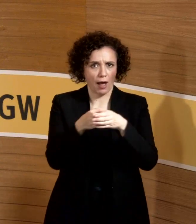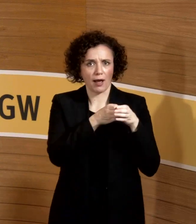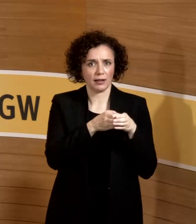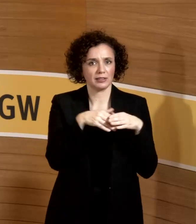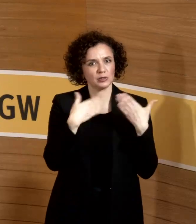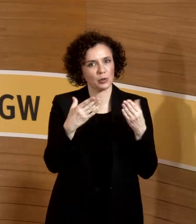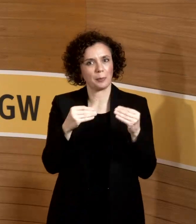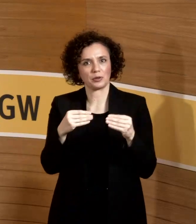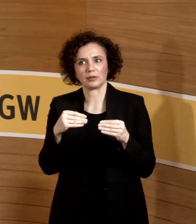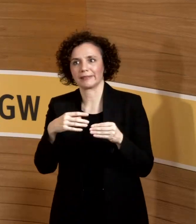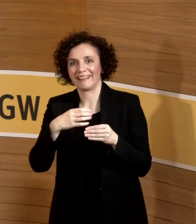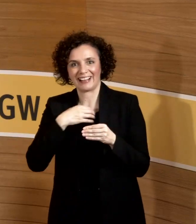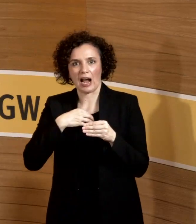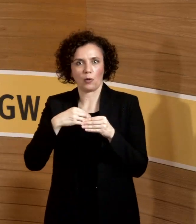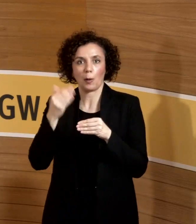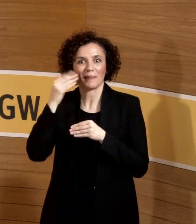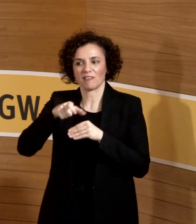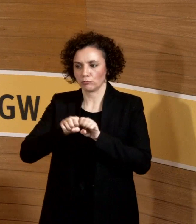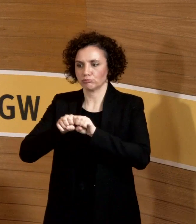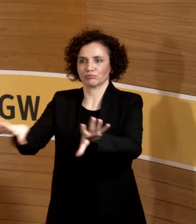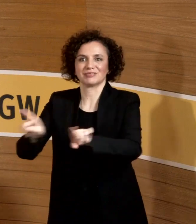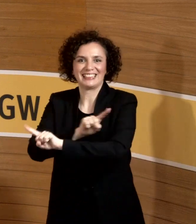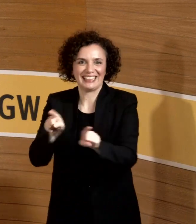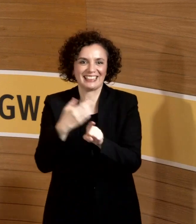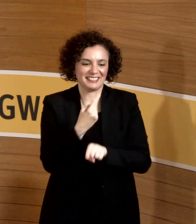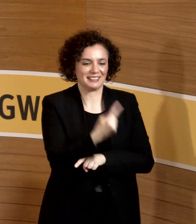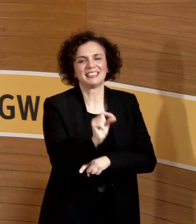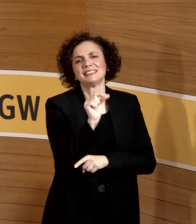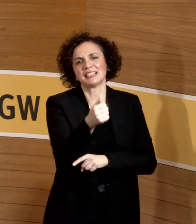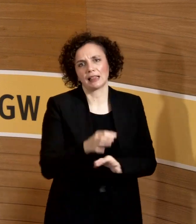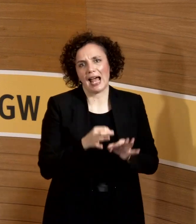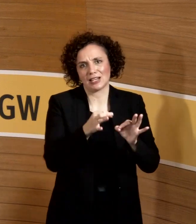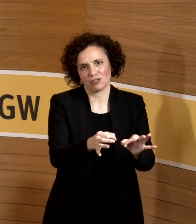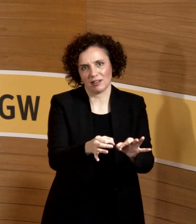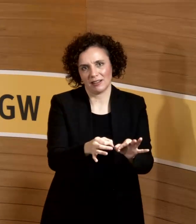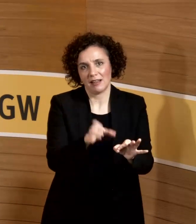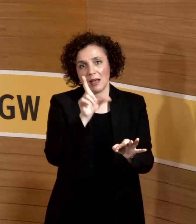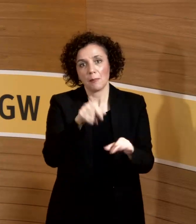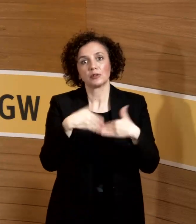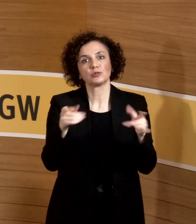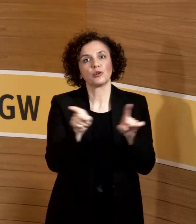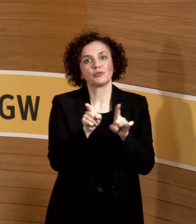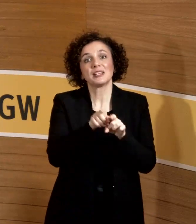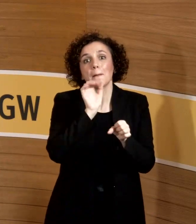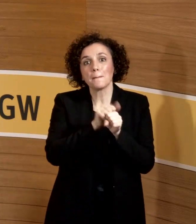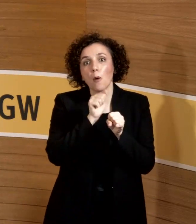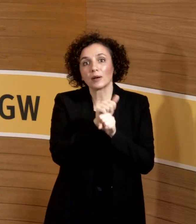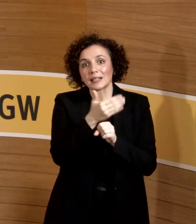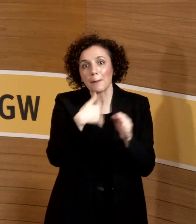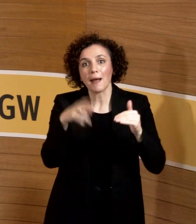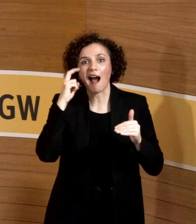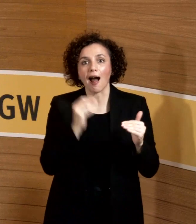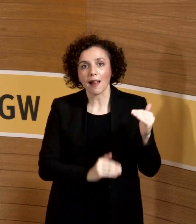Bevölkerung, sich gar nicht so schnell anstecken, habe ich einen Transfer der Infektionen auch ins höhere Alter. Das ist der